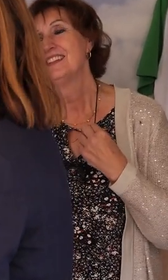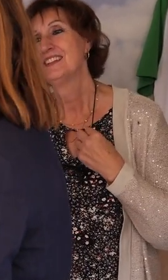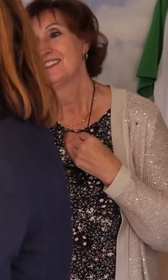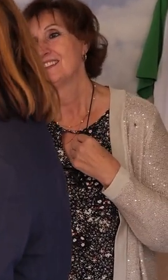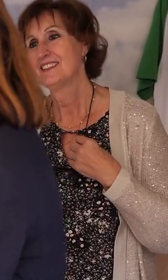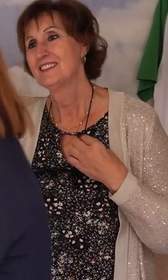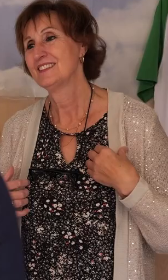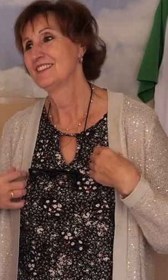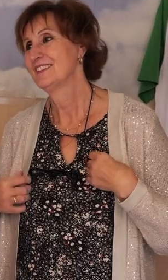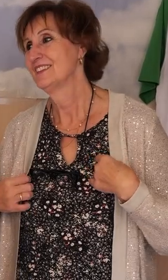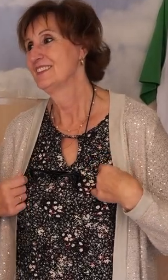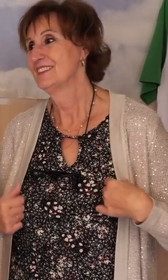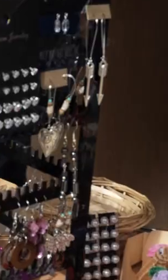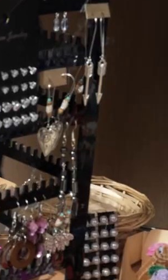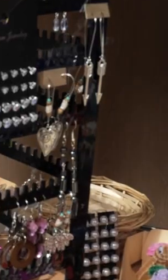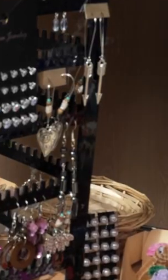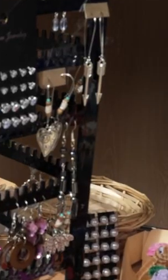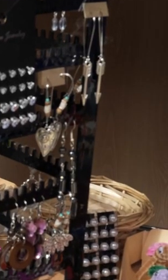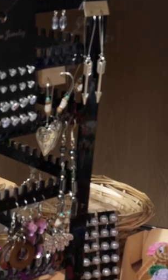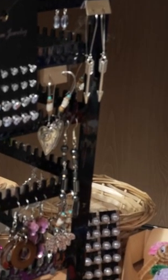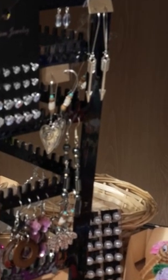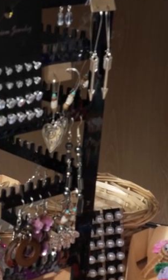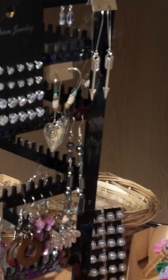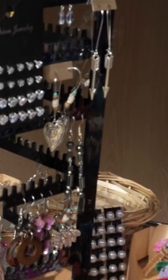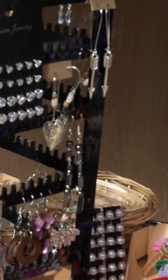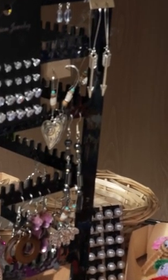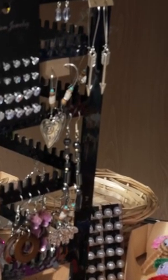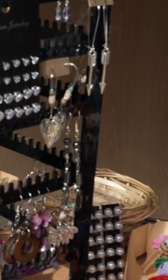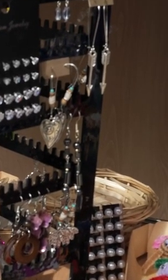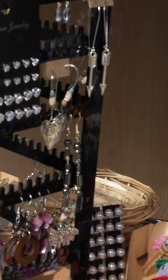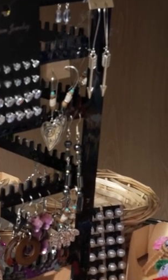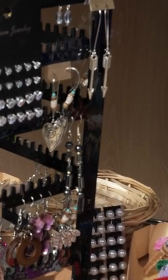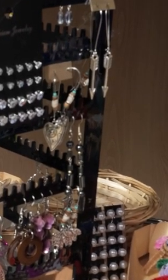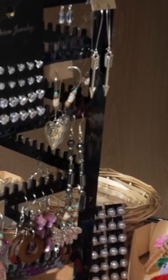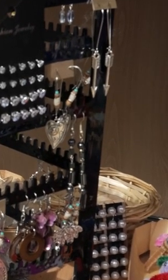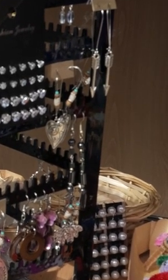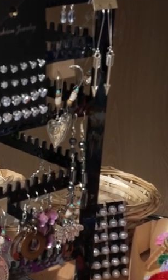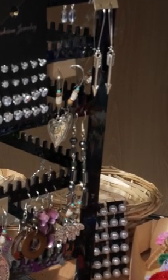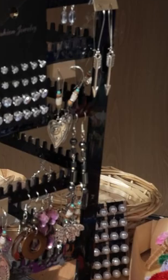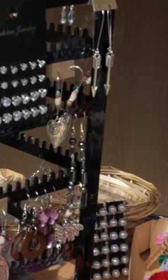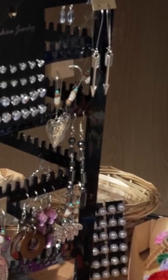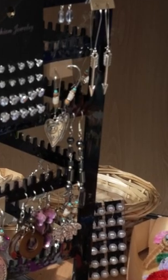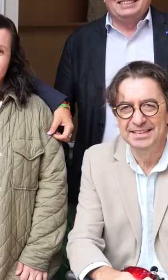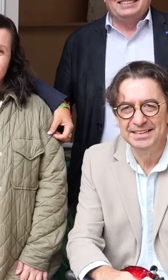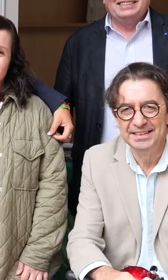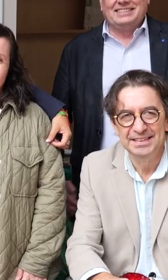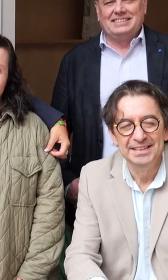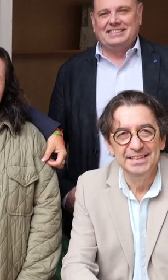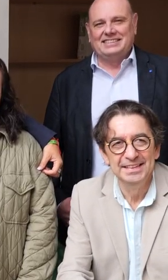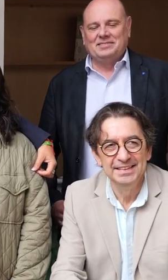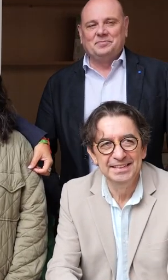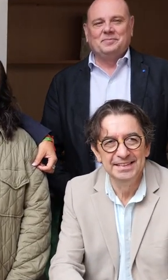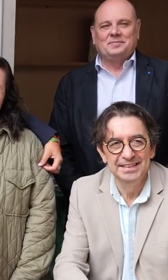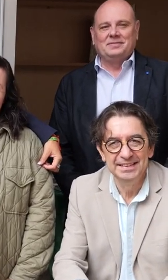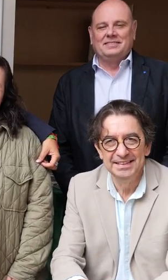agradecer al Ayuntamiento el que sea un Ayuntamiento inclusivo, el que sea un Ayuntamiento que piense en las personas con discapacidad y no